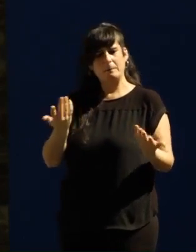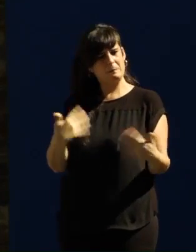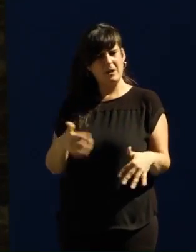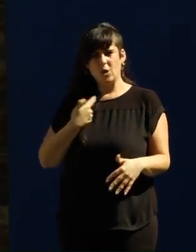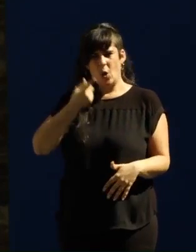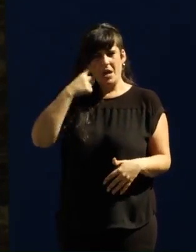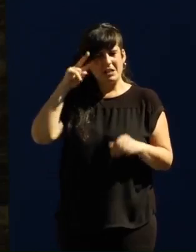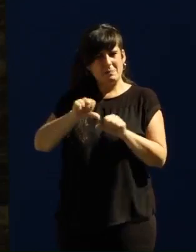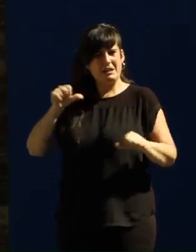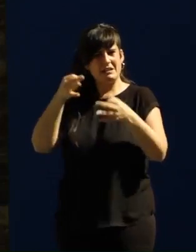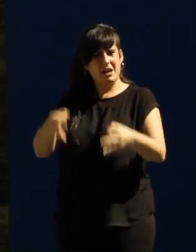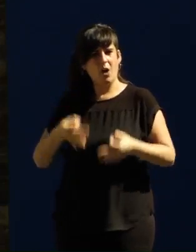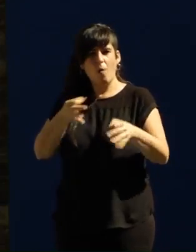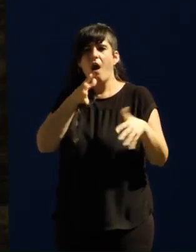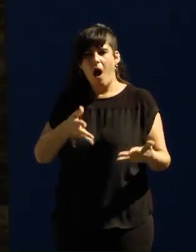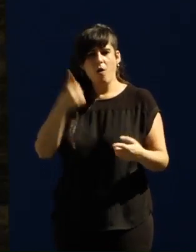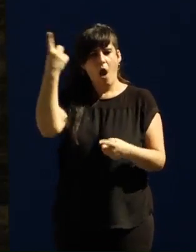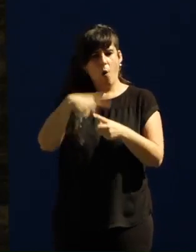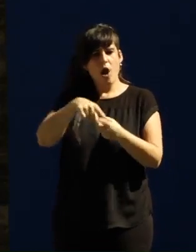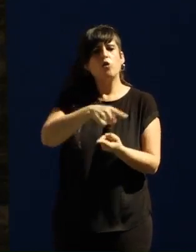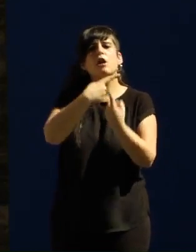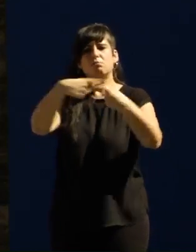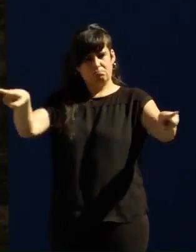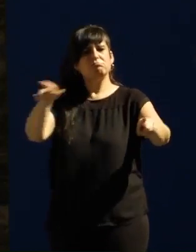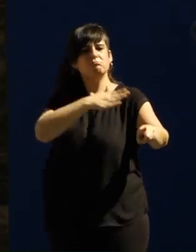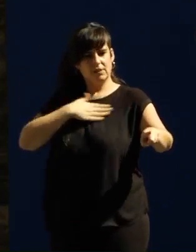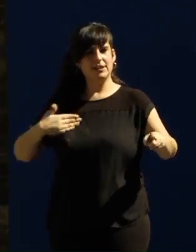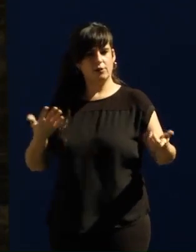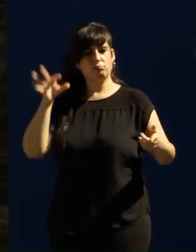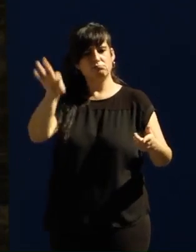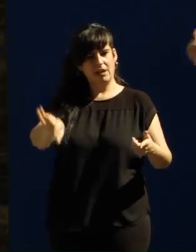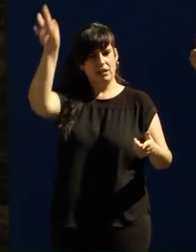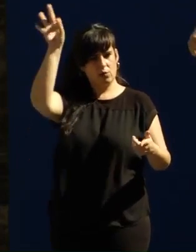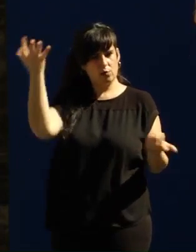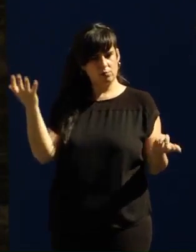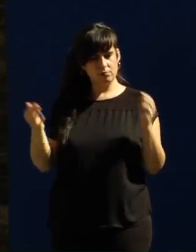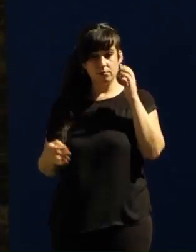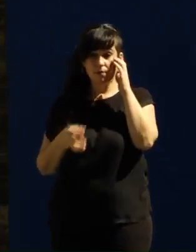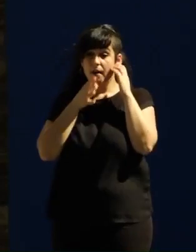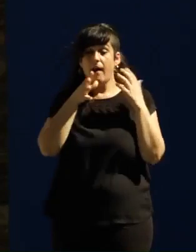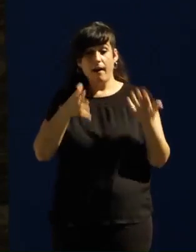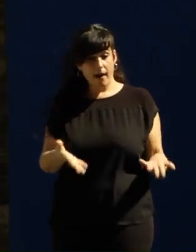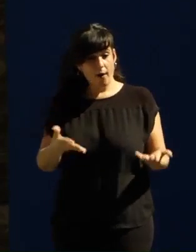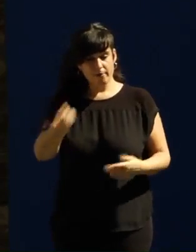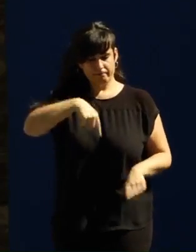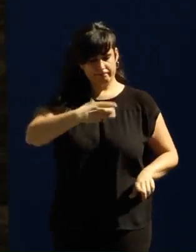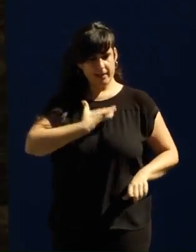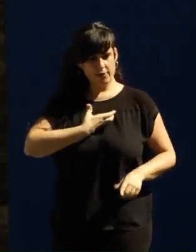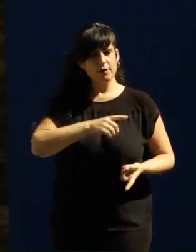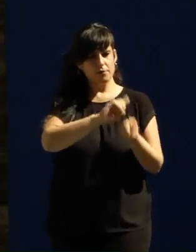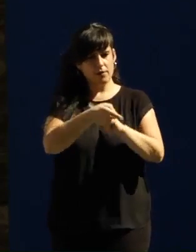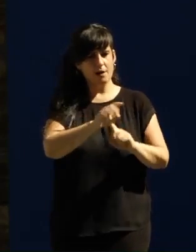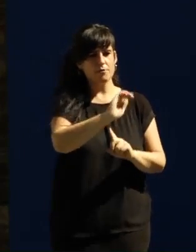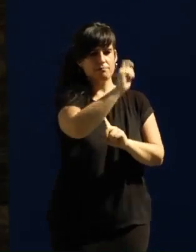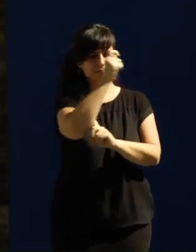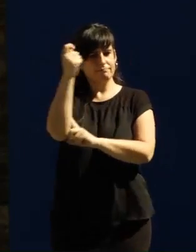de siempre, voy a probar una cosa diferente, a ver si da resultados diferentes. Y hoy, algún tiempo después de ganar los ayuntamientos del cambio para la